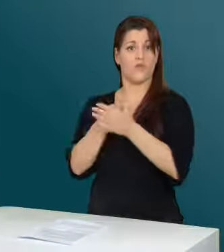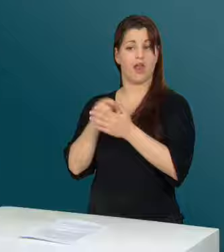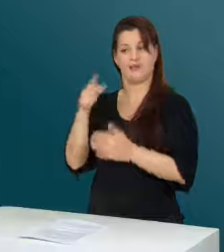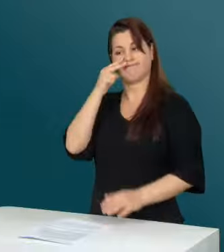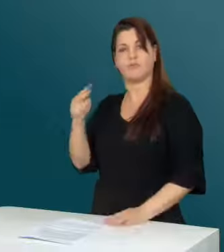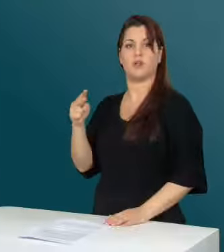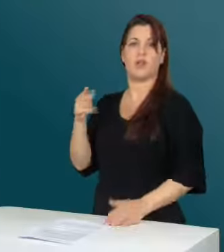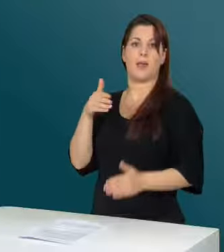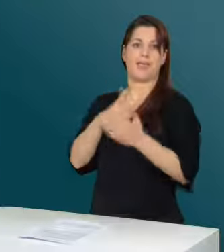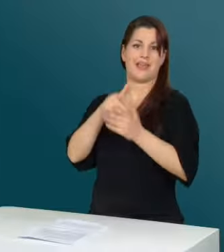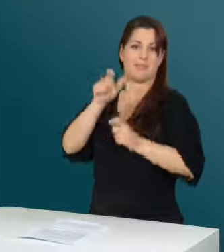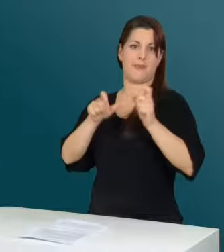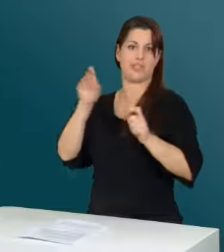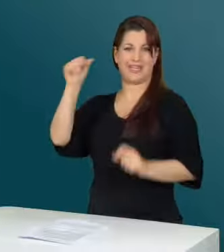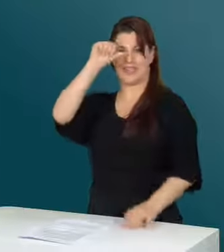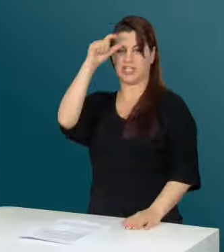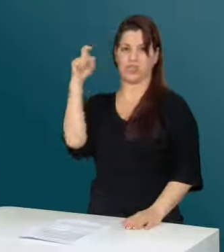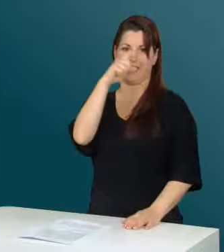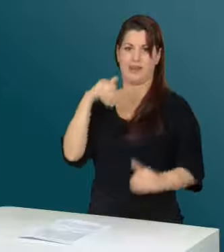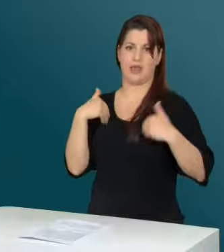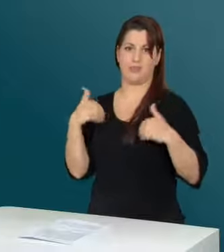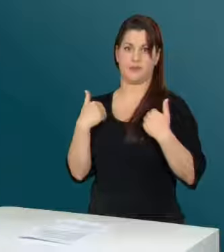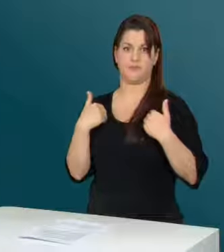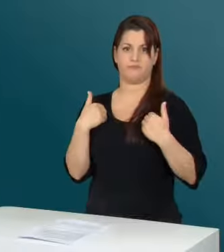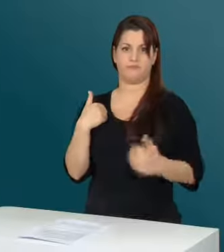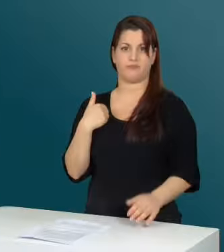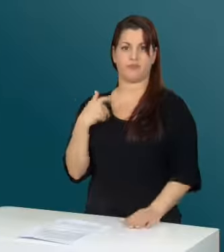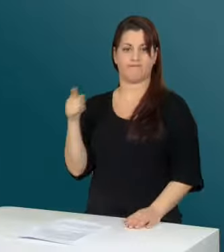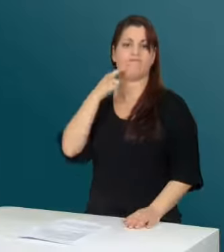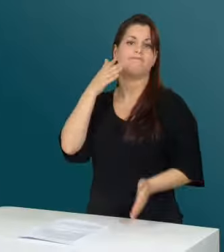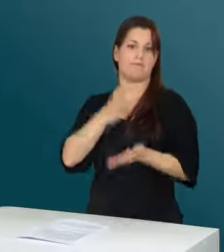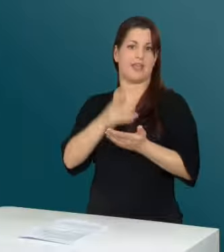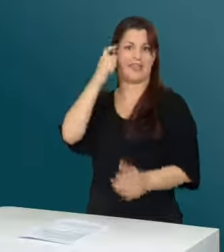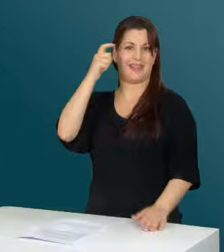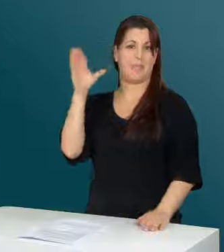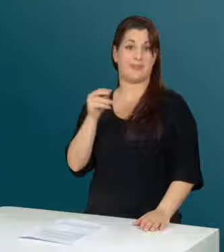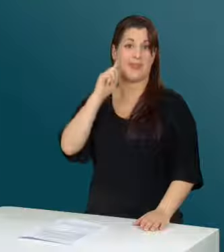mehr gehen konnte, erlebte er die Schwierigkeiten, welche behinderte Menschen in Indien antreffen.